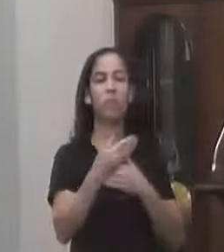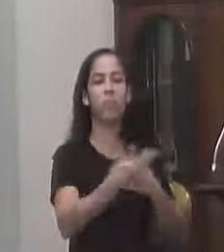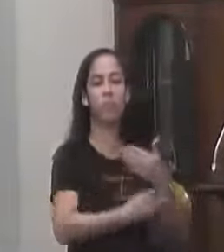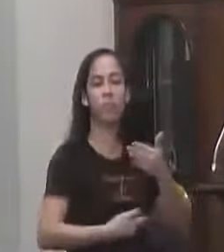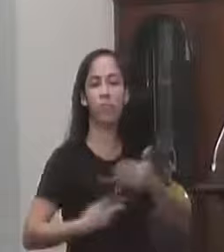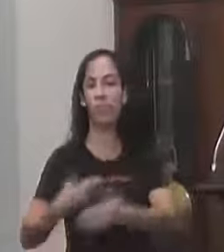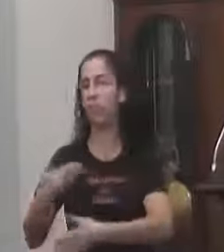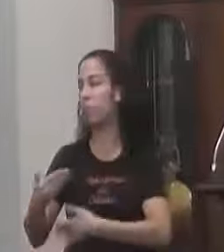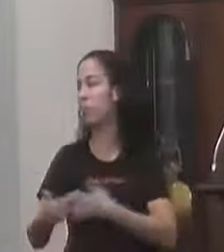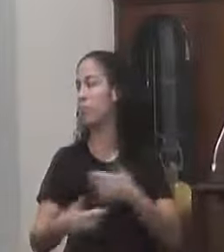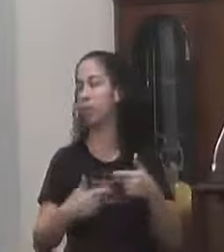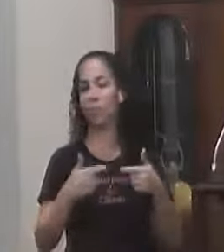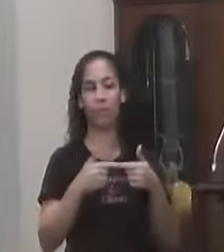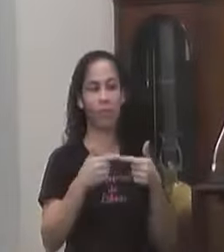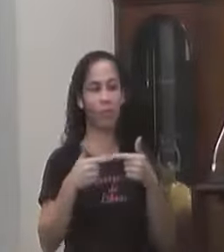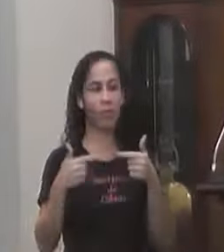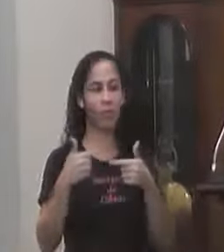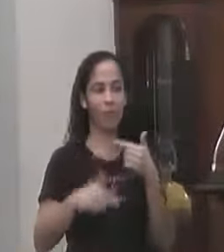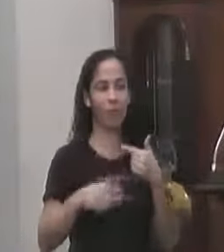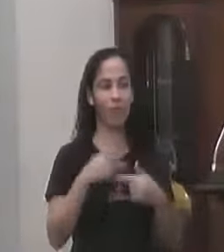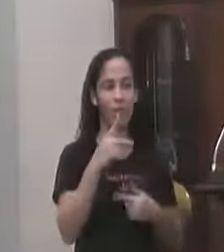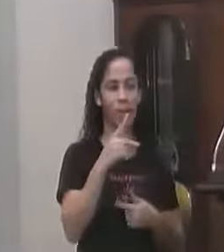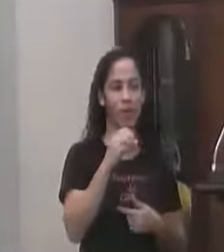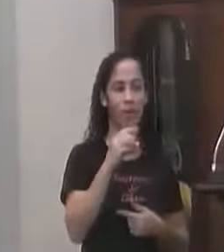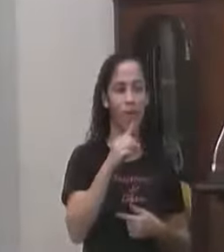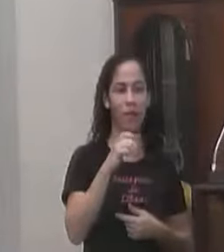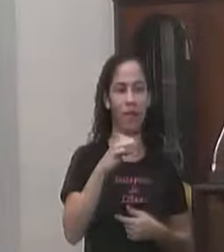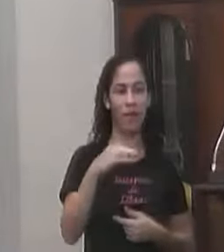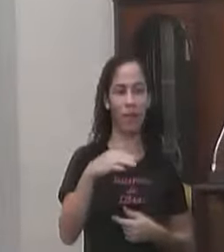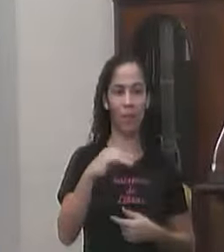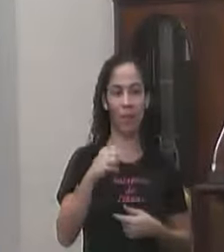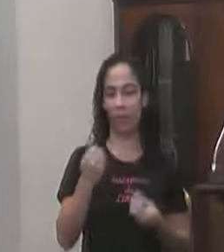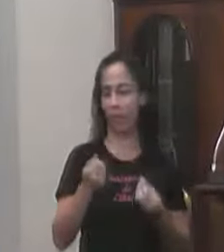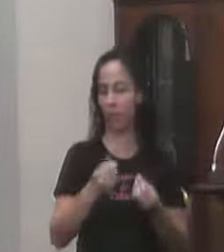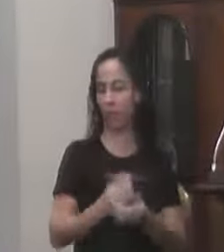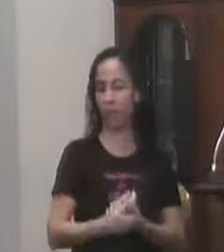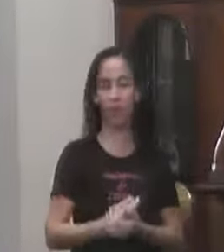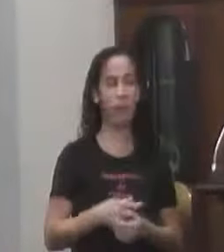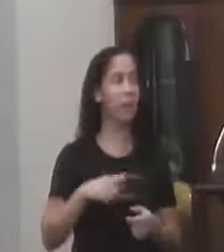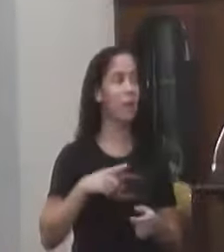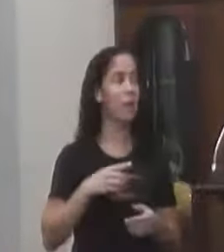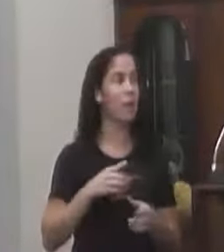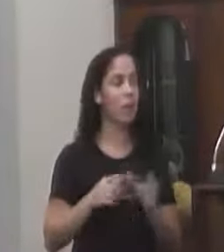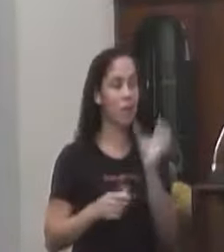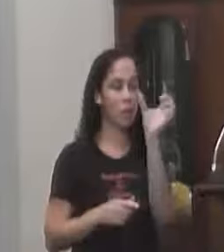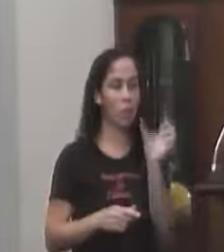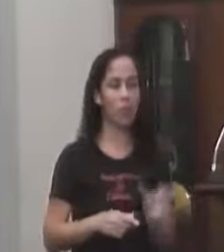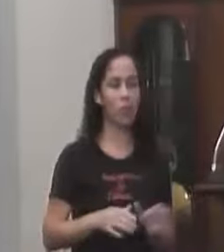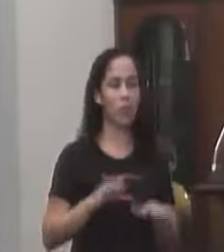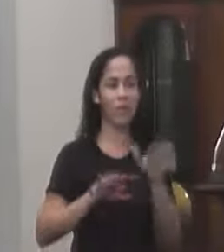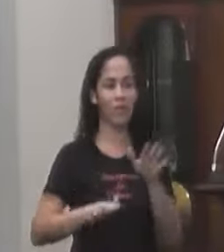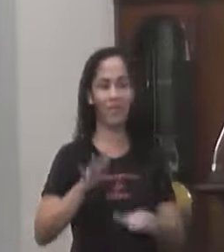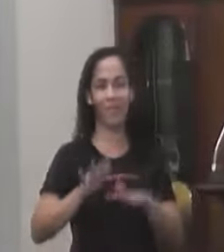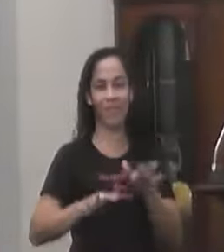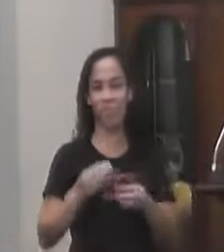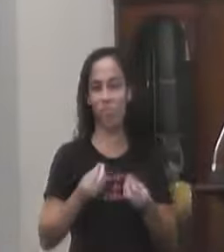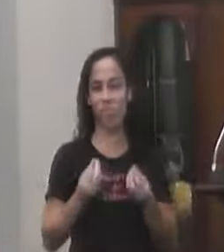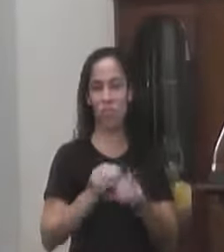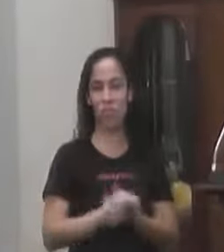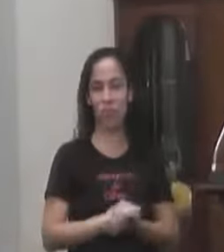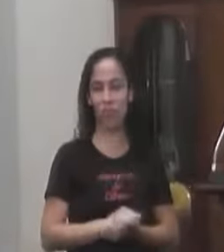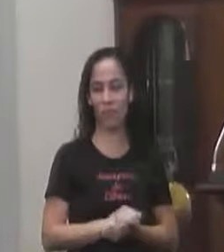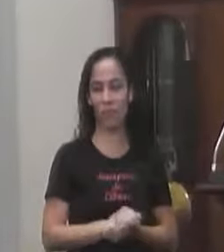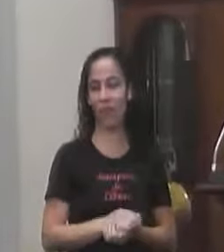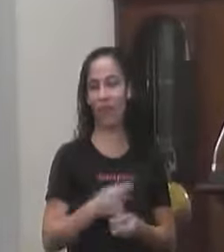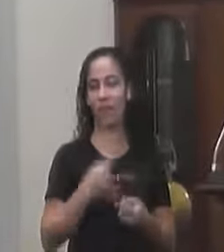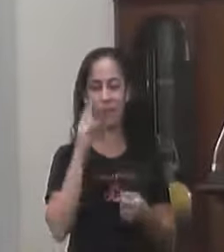Polêmica E quando você Tem ali Uma Uma Uma posição Razoável A gente